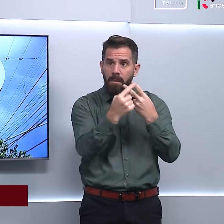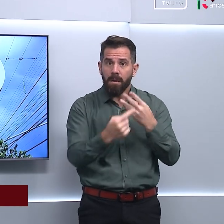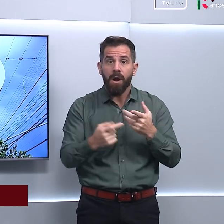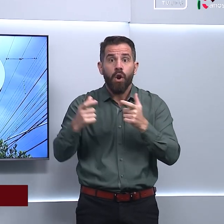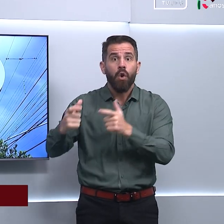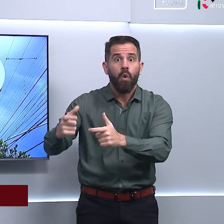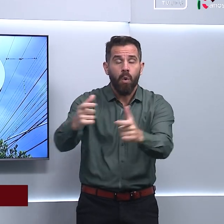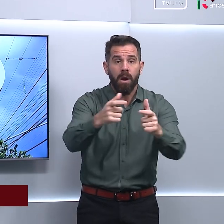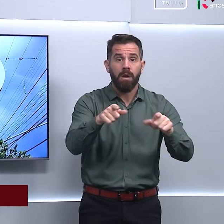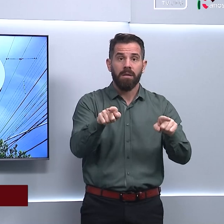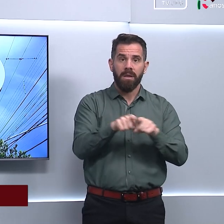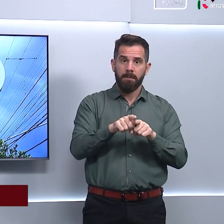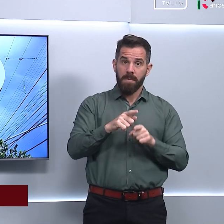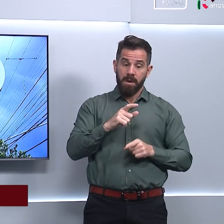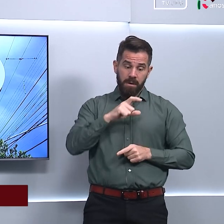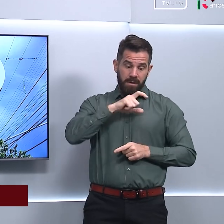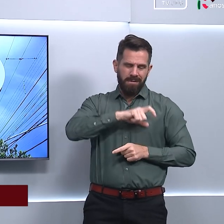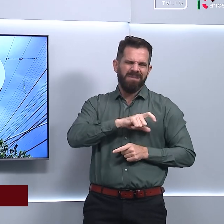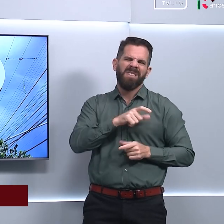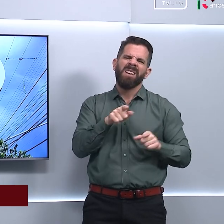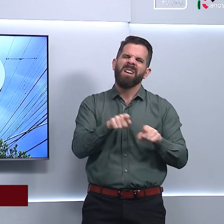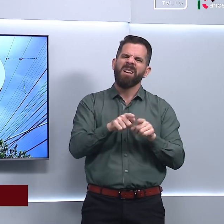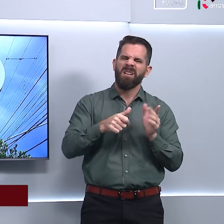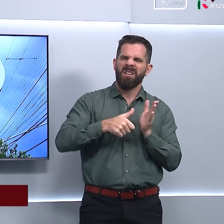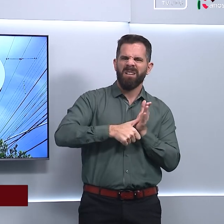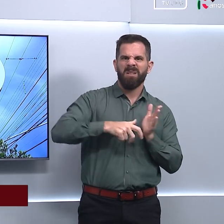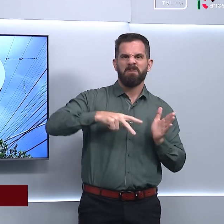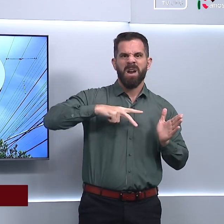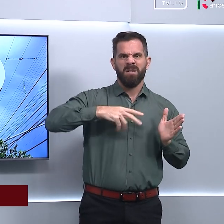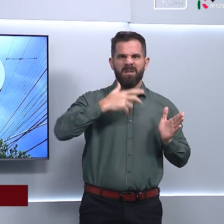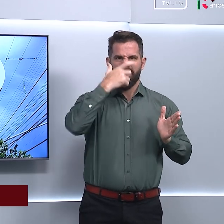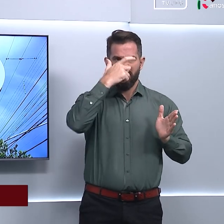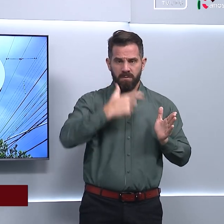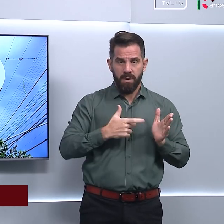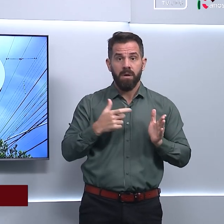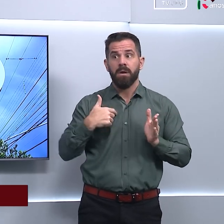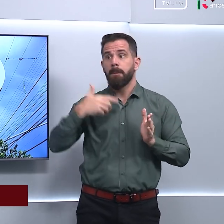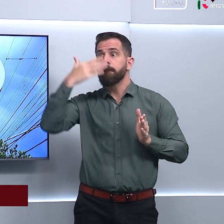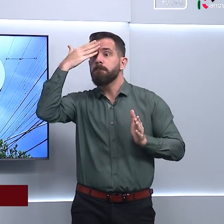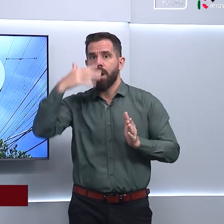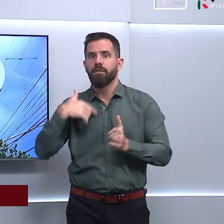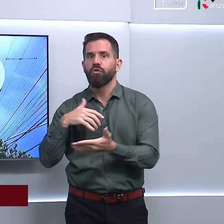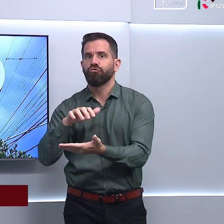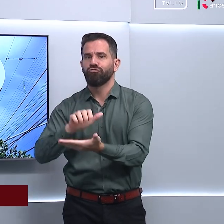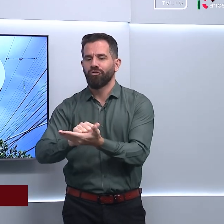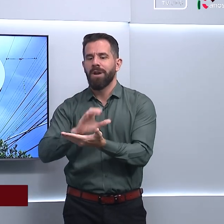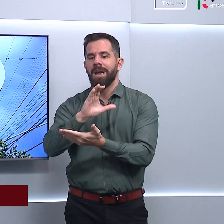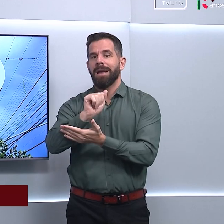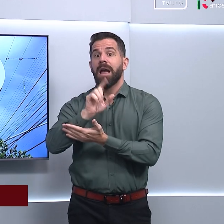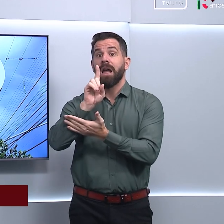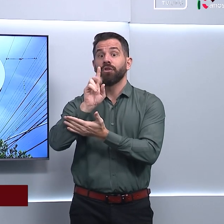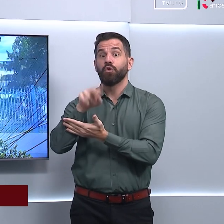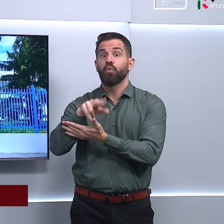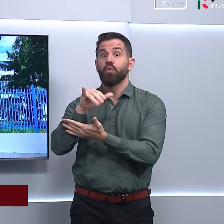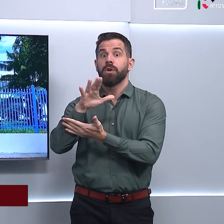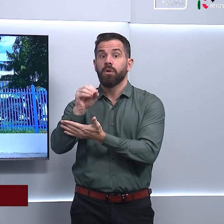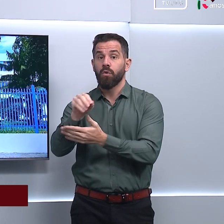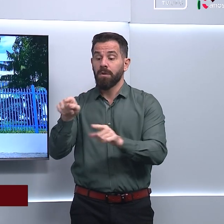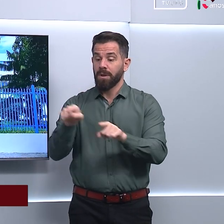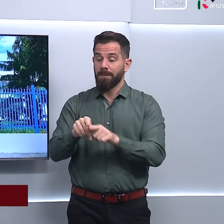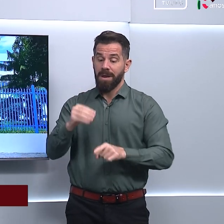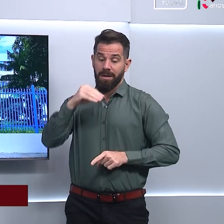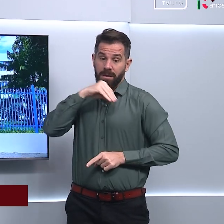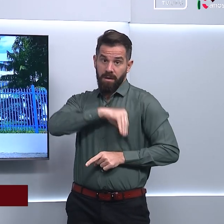documento pessoal provando que você está registrado no Cadastro Único, que sua renda mensal per capita